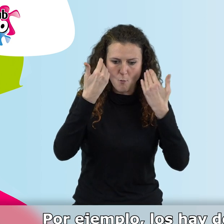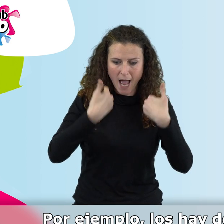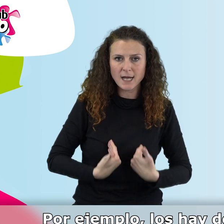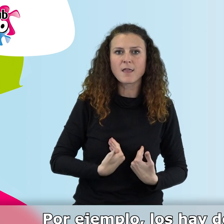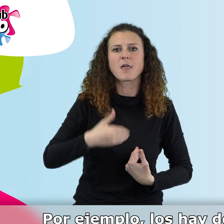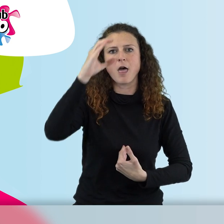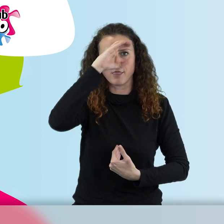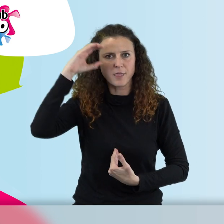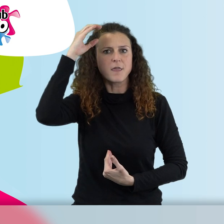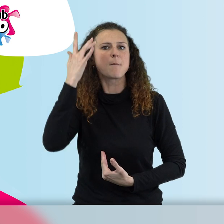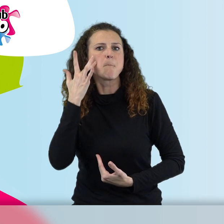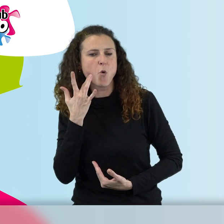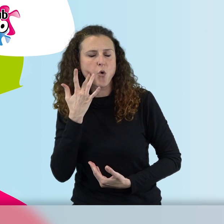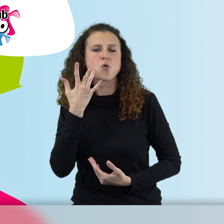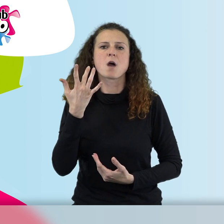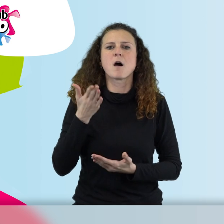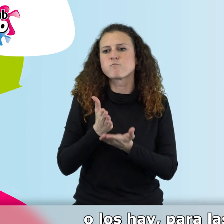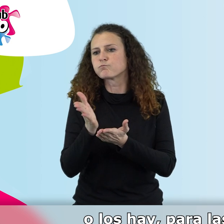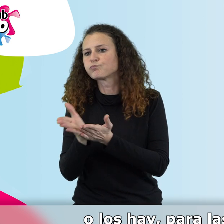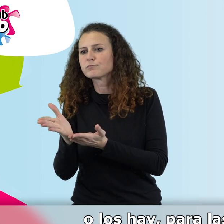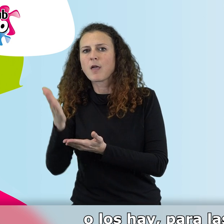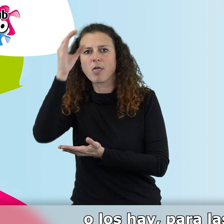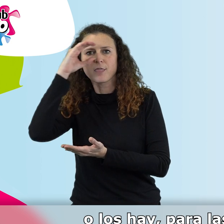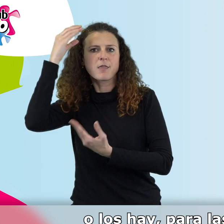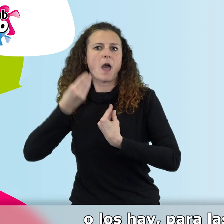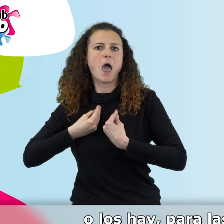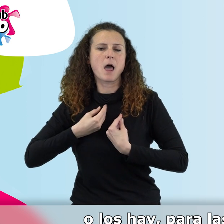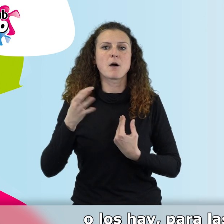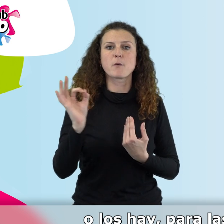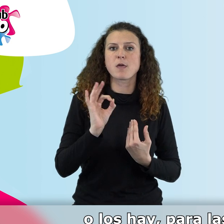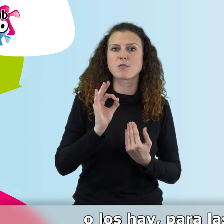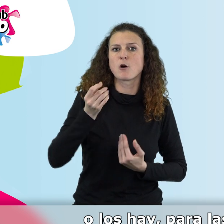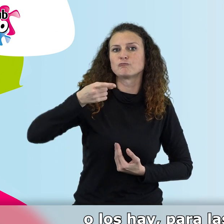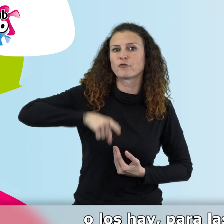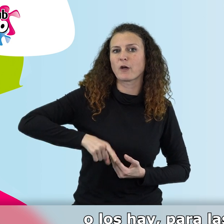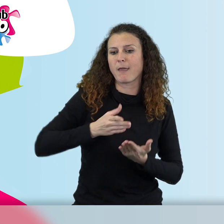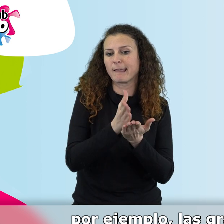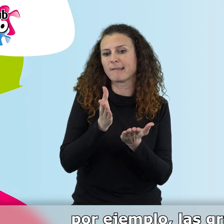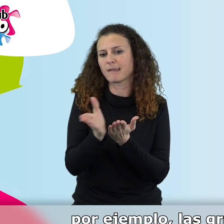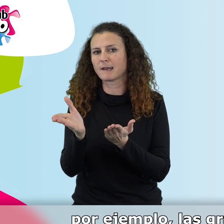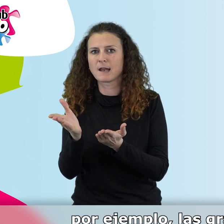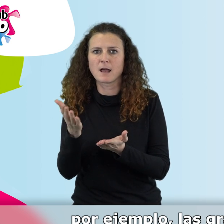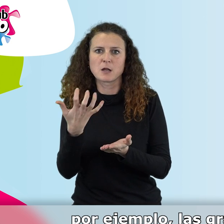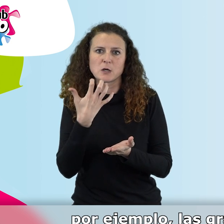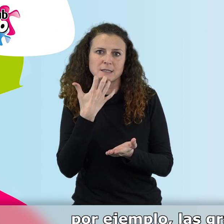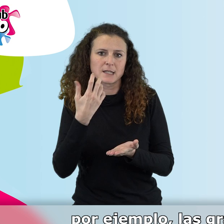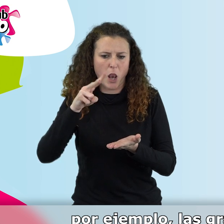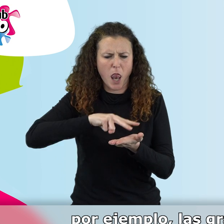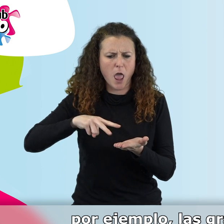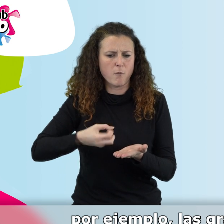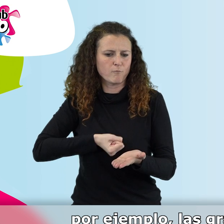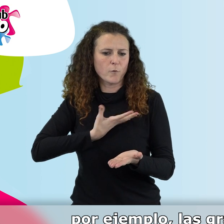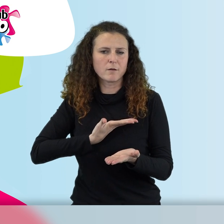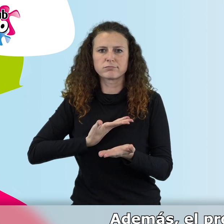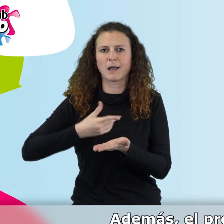los hay de ciencias puras, los hay de ciencias de la vida, o los hay, para las personas que les gusta mucho leer, por ejemplo, las grandes obras y los